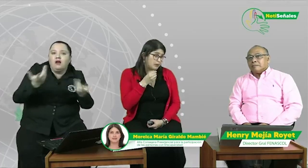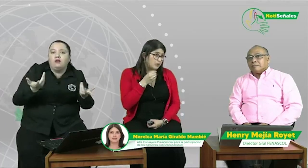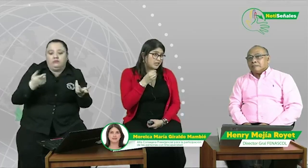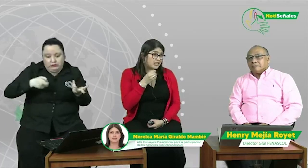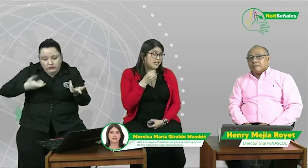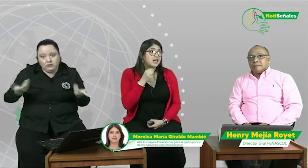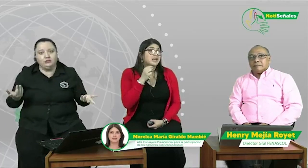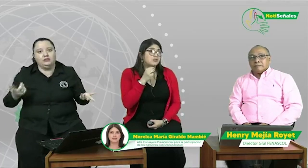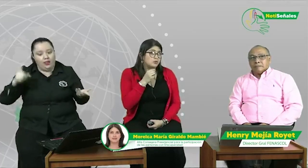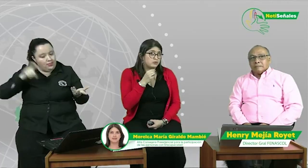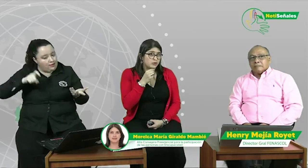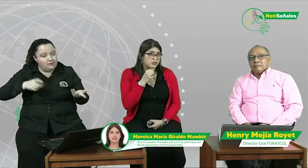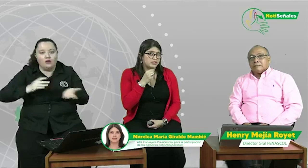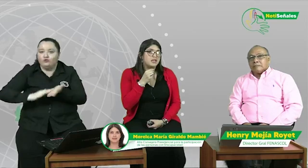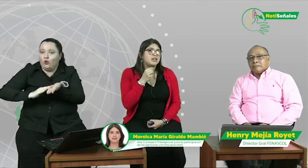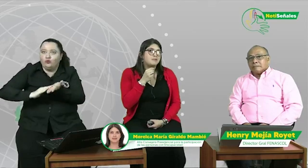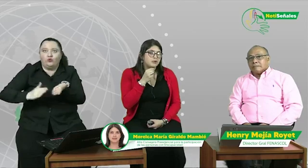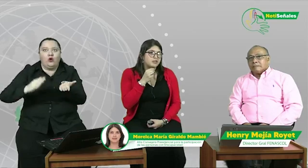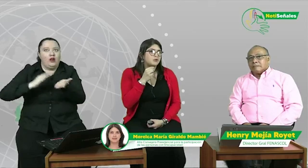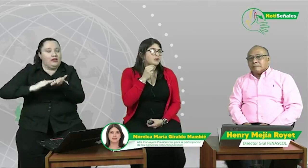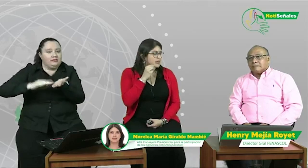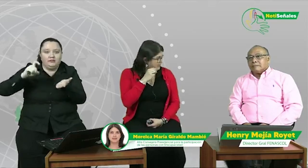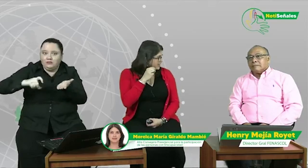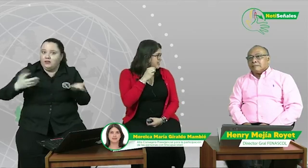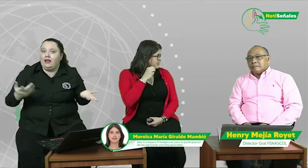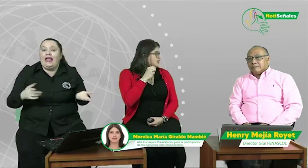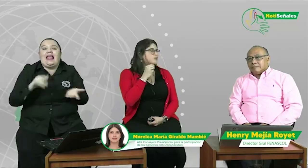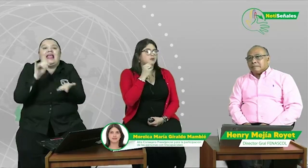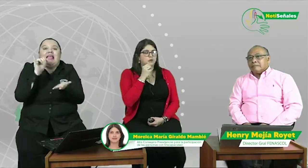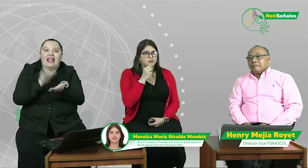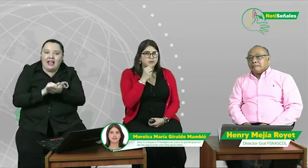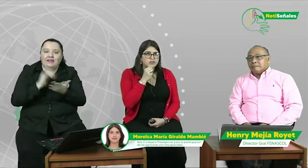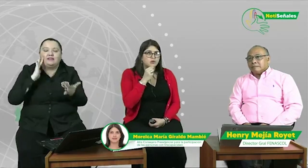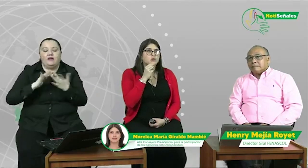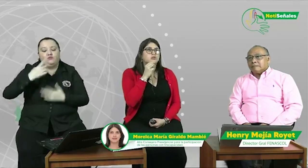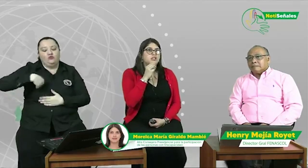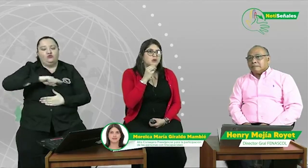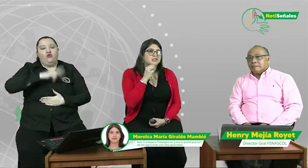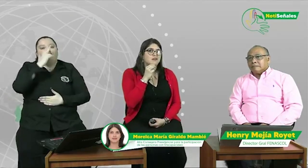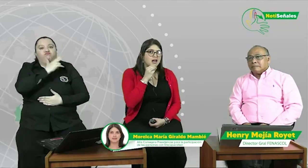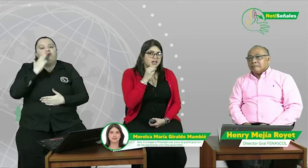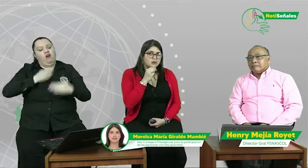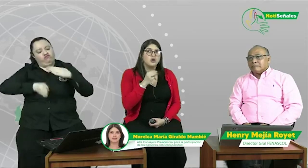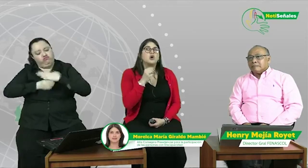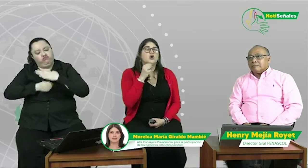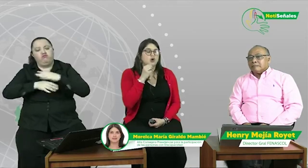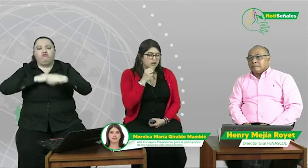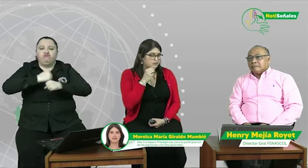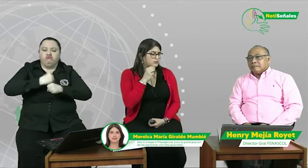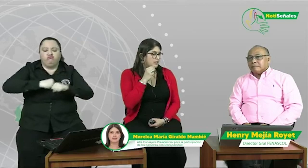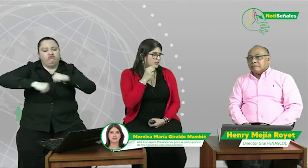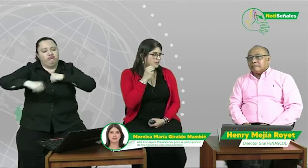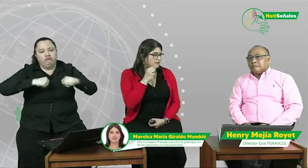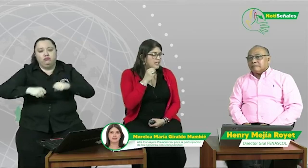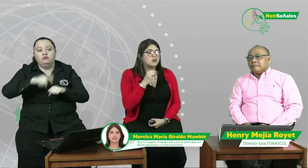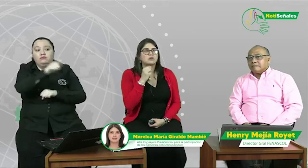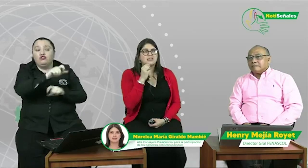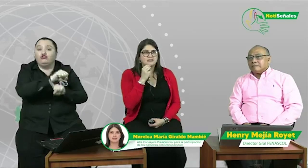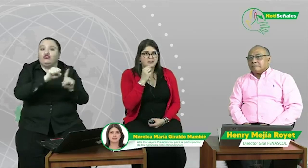requiere soluciones y por eso es ese nuestro compromiso continuar trabajando con la sociedad civil y con las diferentes